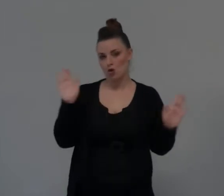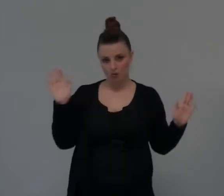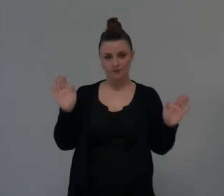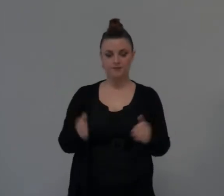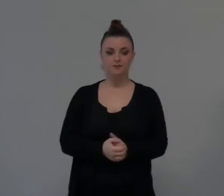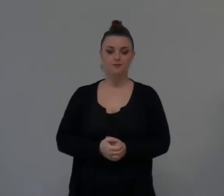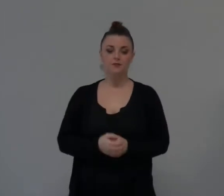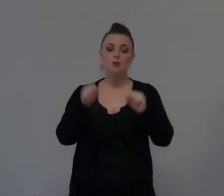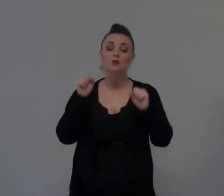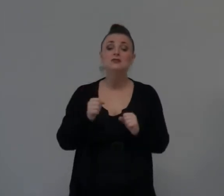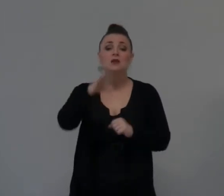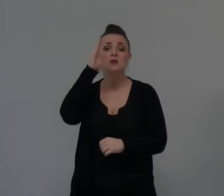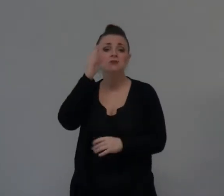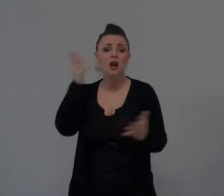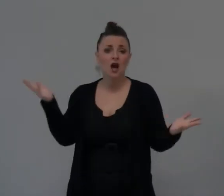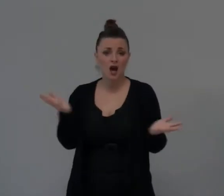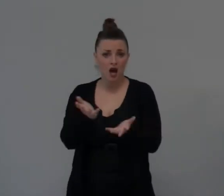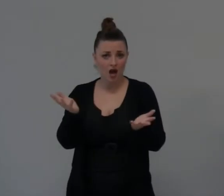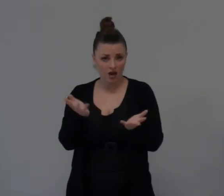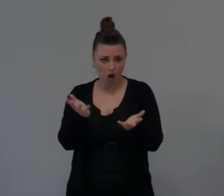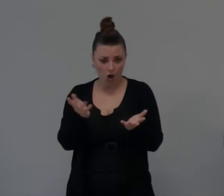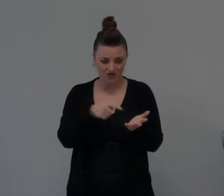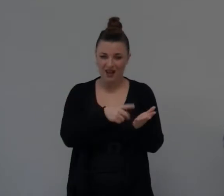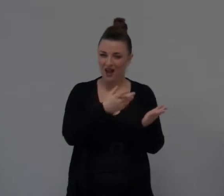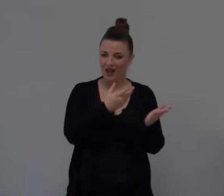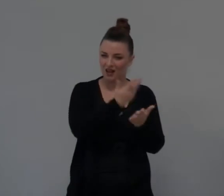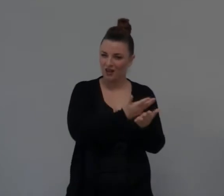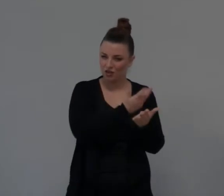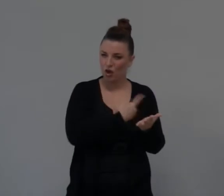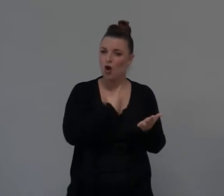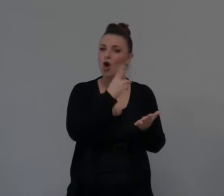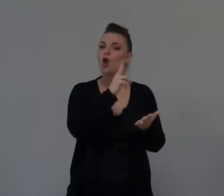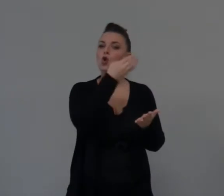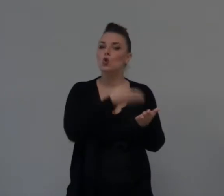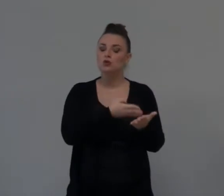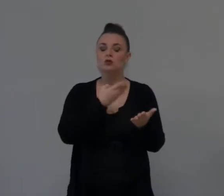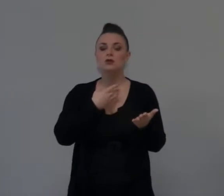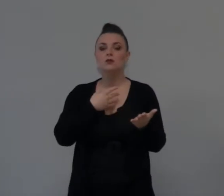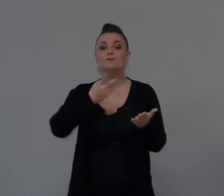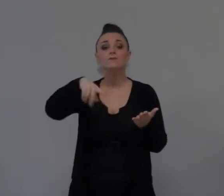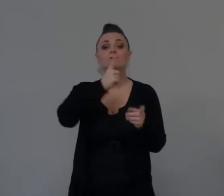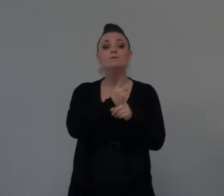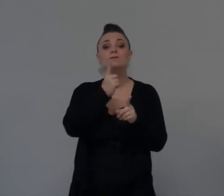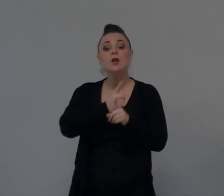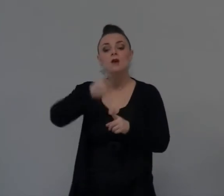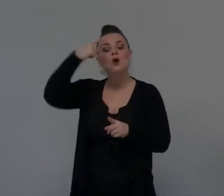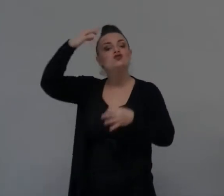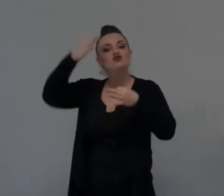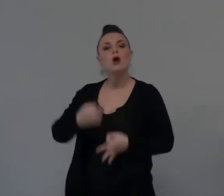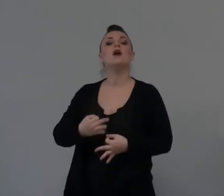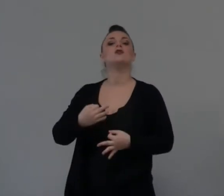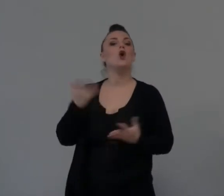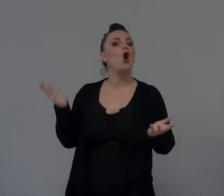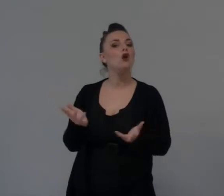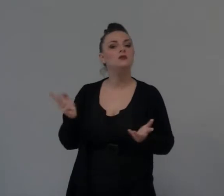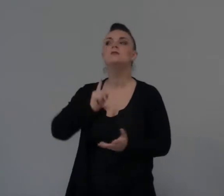imparare dalla storia del Signore è sii certo che Dio provvederà. Sii certo